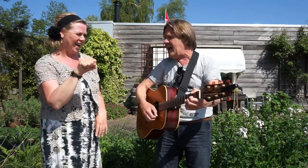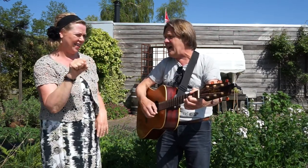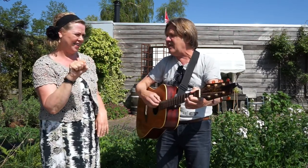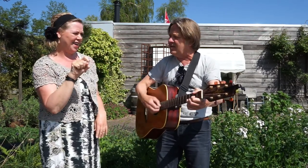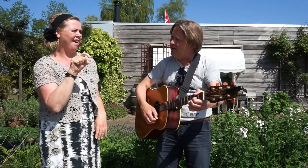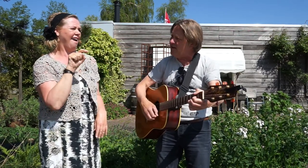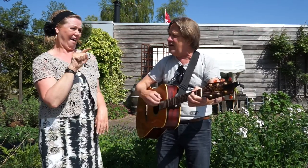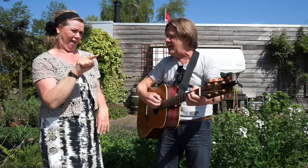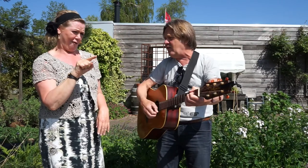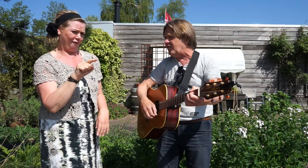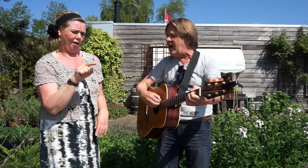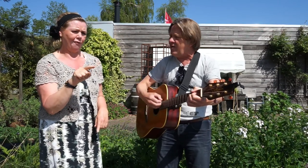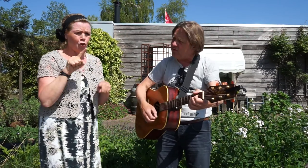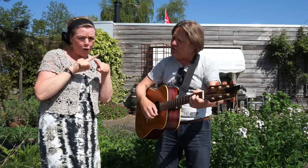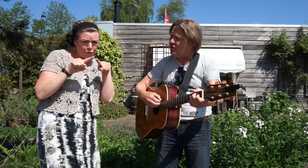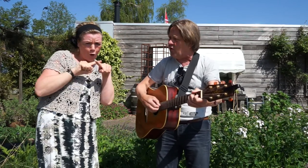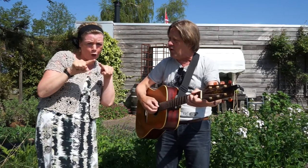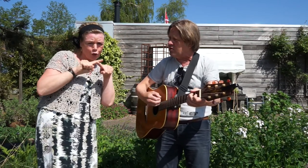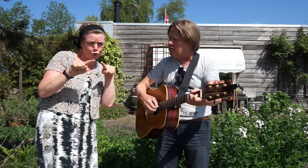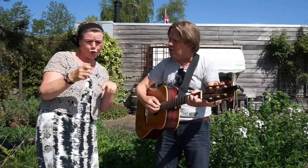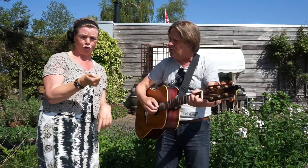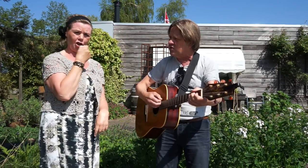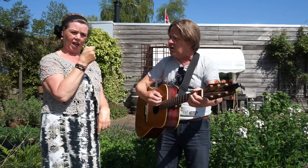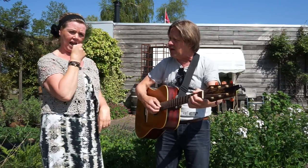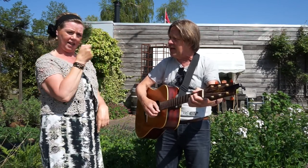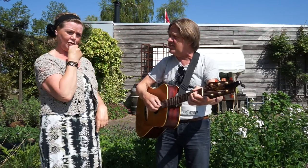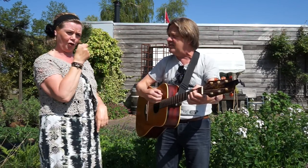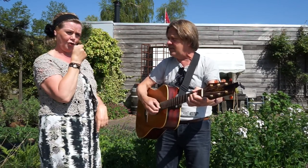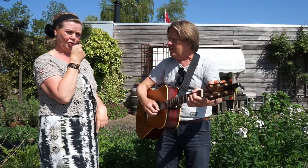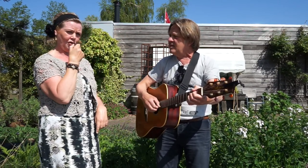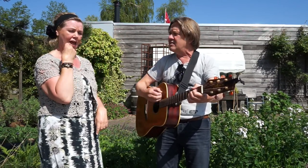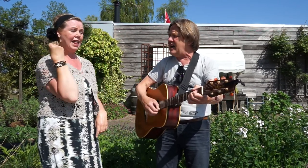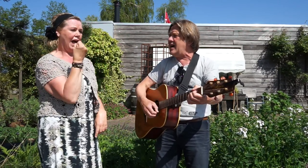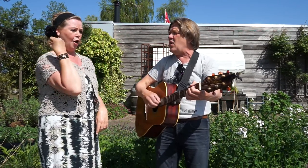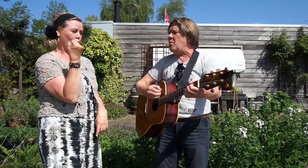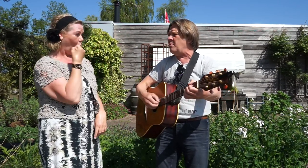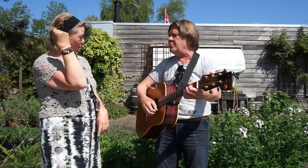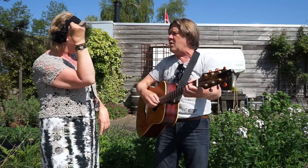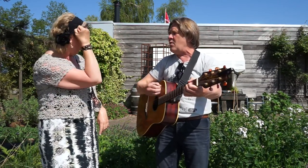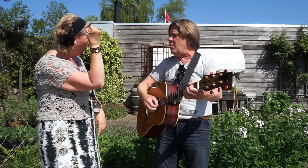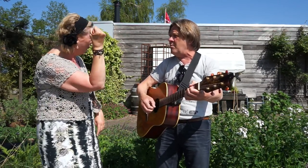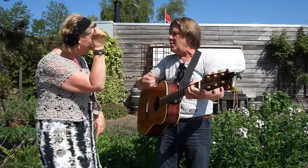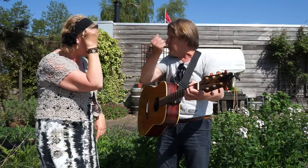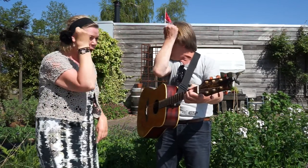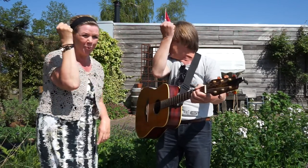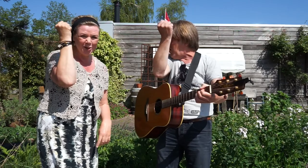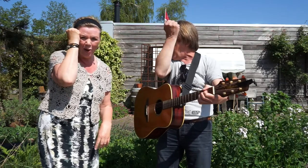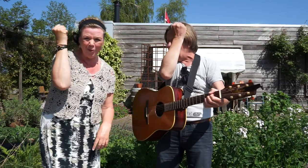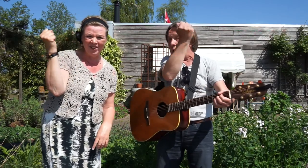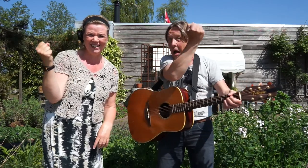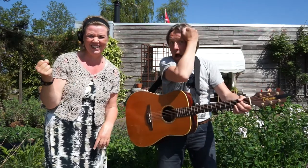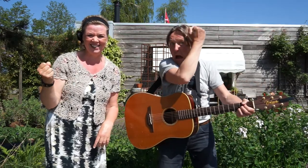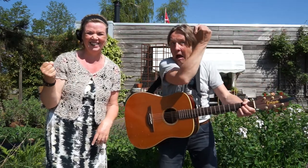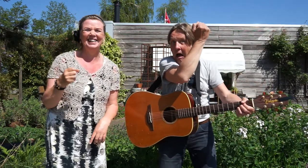Geitje heeft van de worteltjes gegeten. Daarom dom, dom, dom, dom.